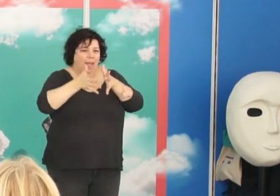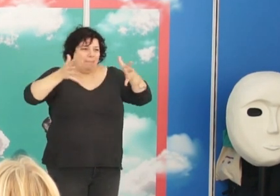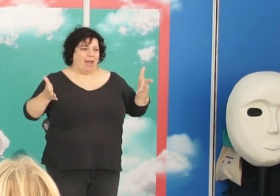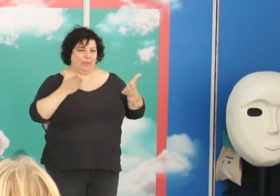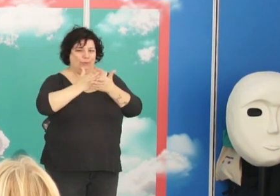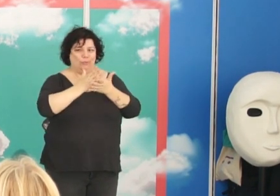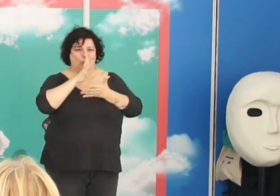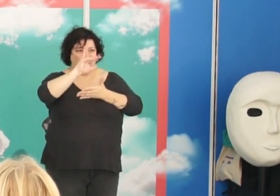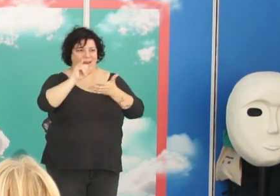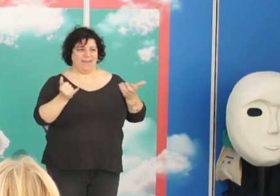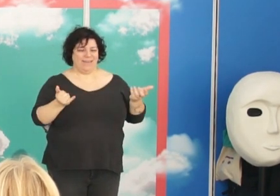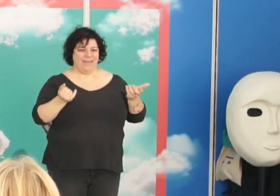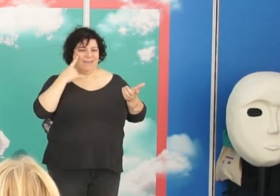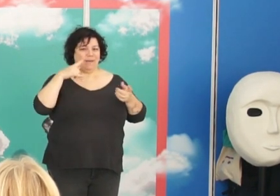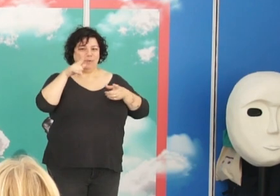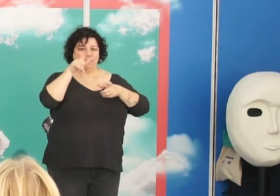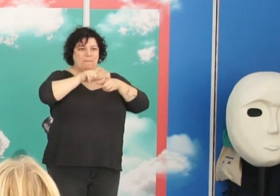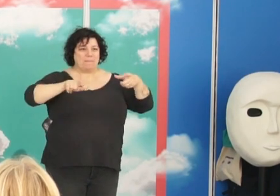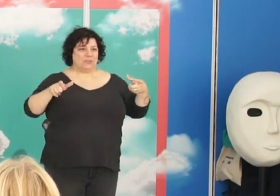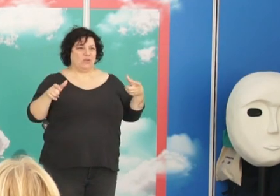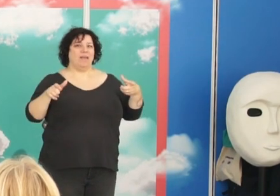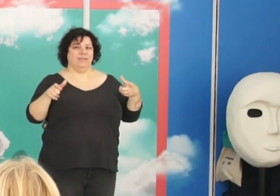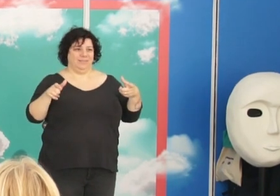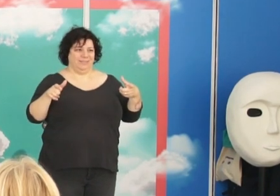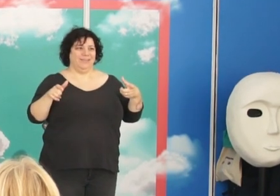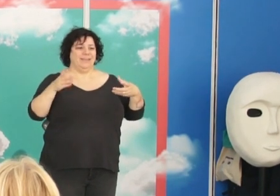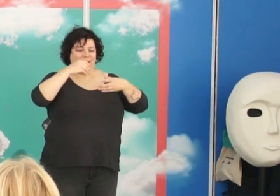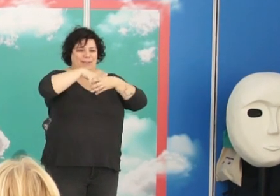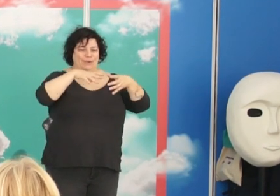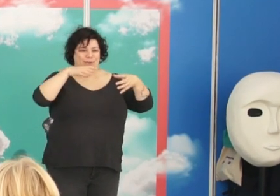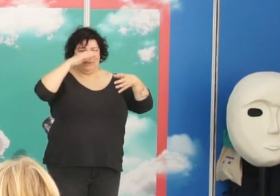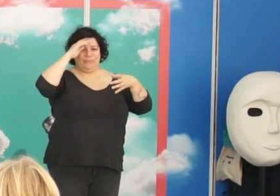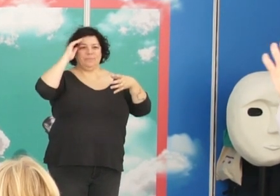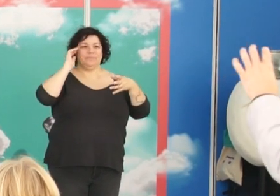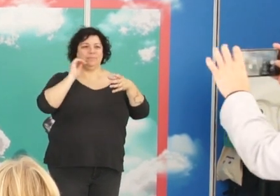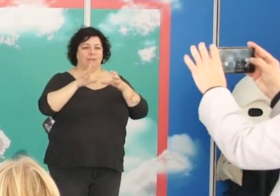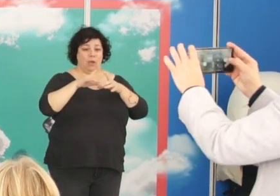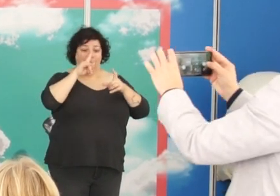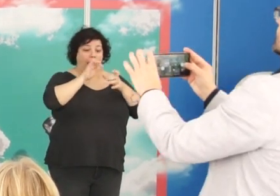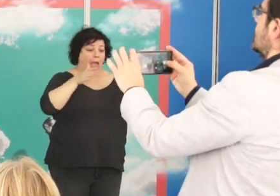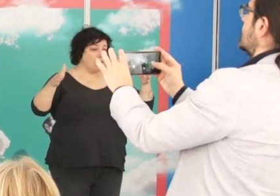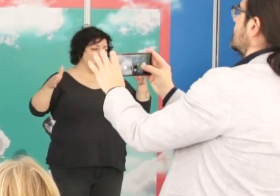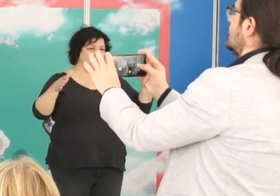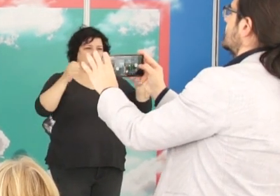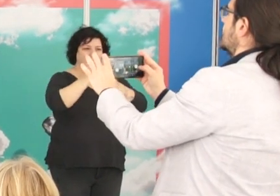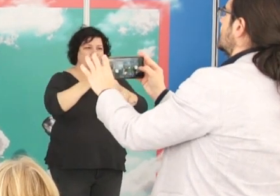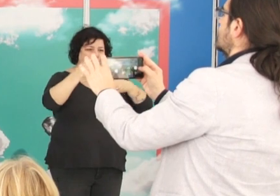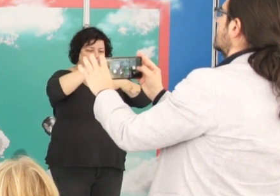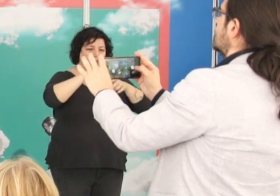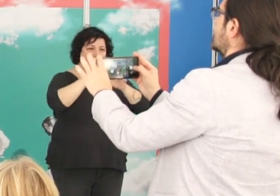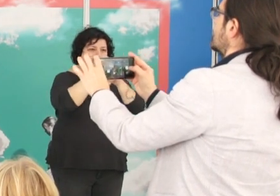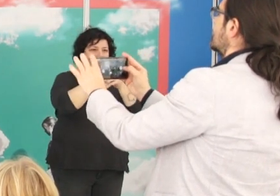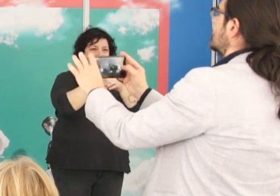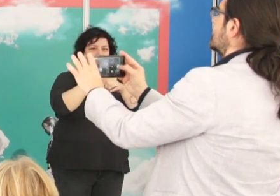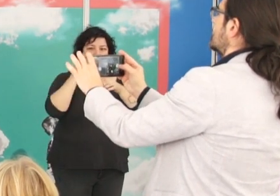Estudios, donde vemos a muchas más personas en esos años trabajando en el laboratorio de